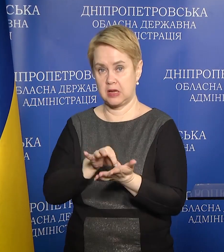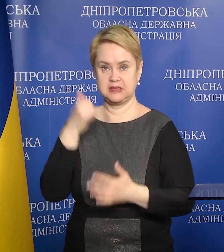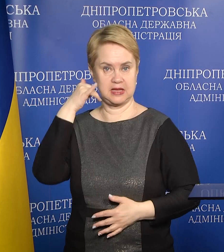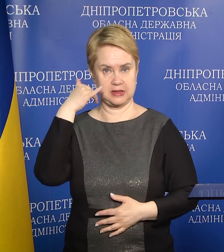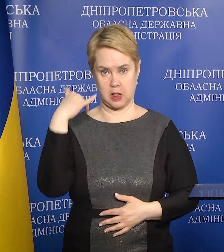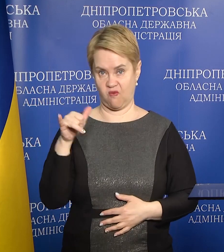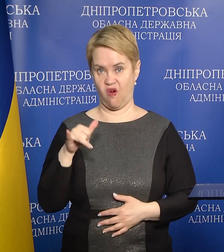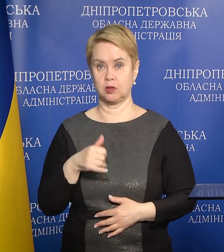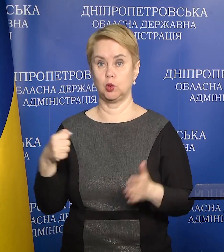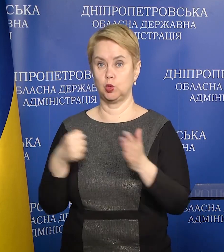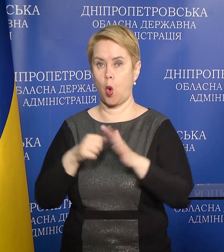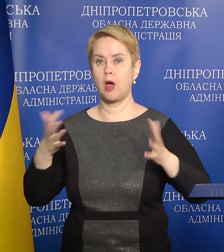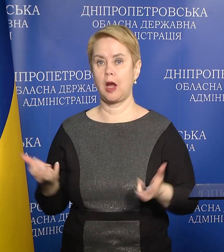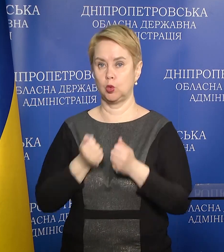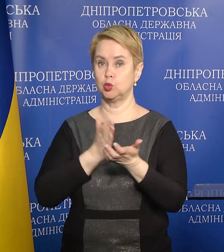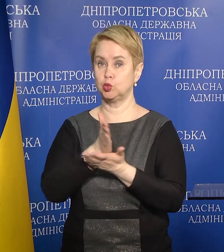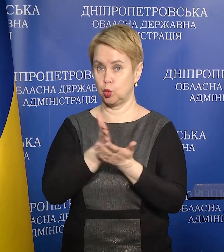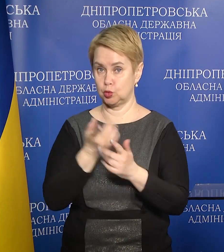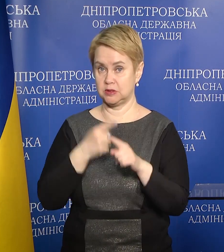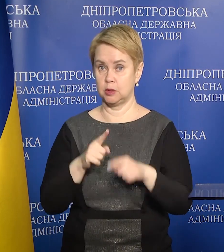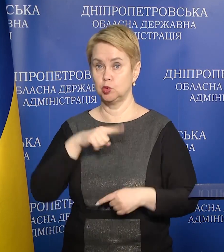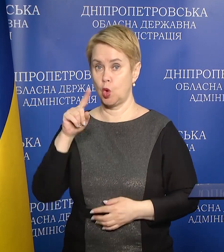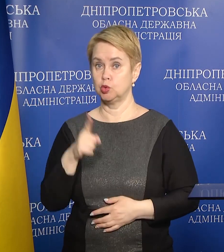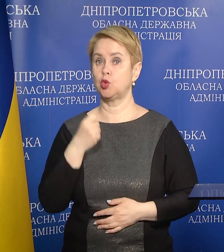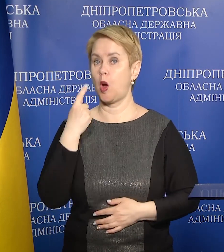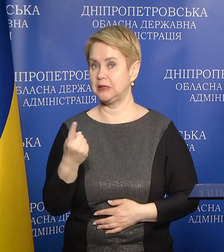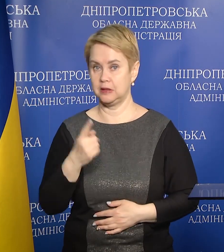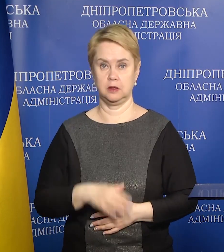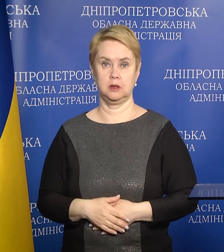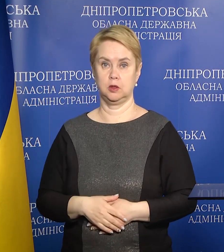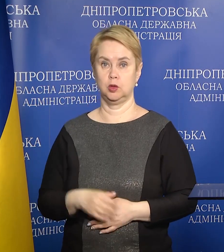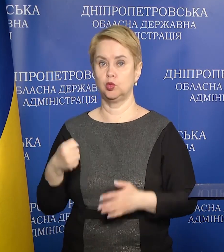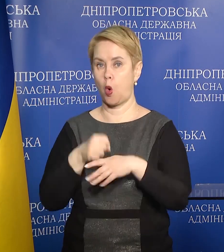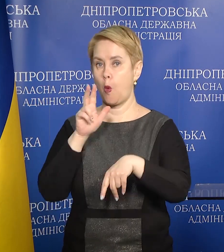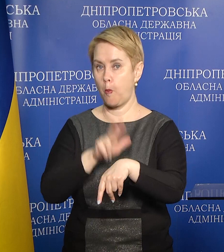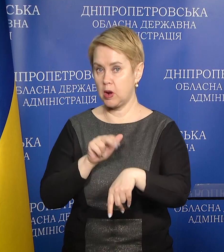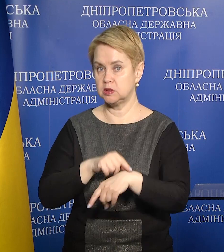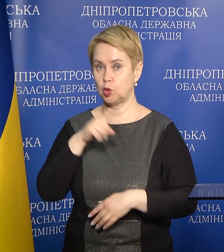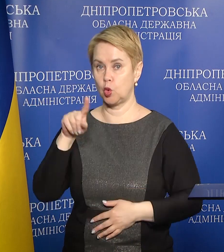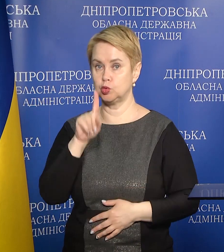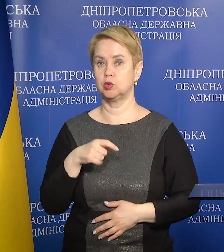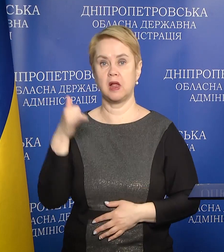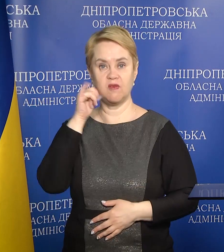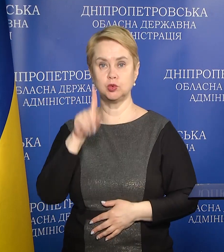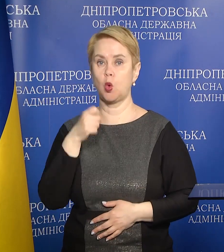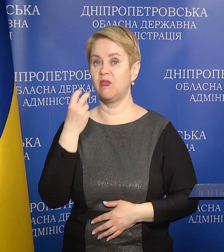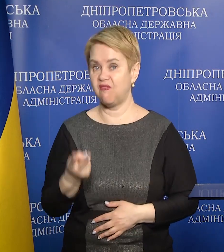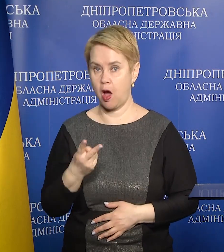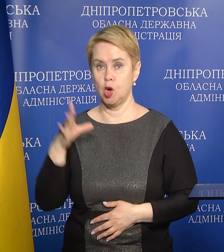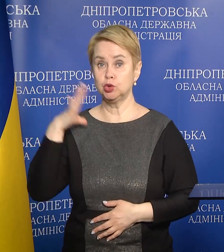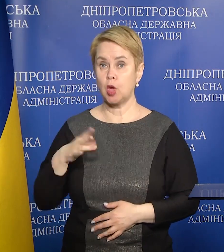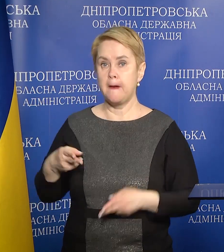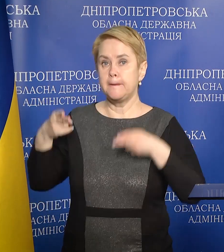зателефонувати до рятувальної служби, це за номером 101, та до поліції за номером телефона 102 і